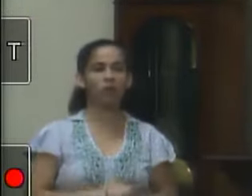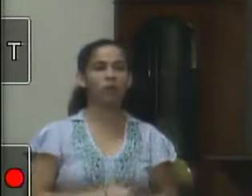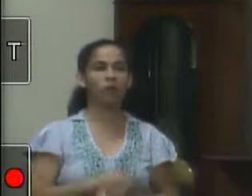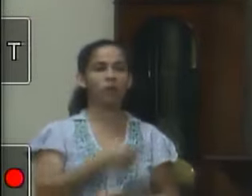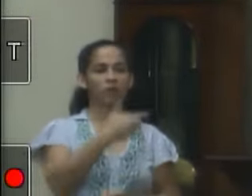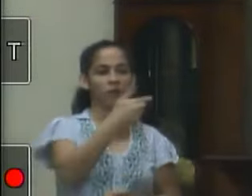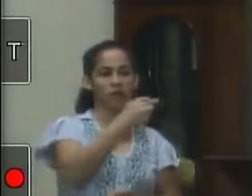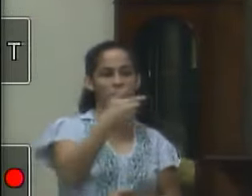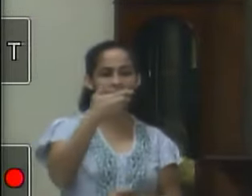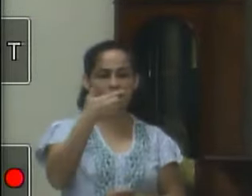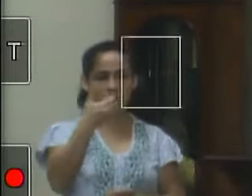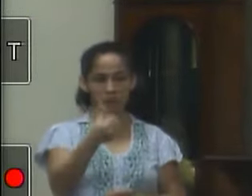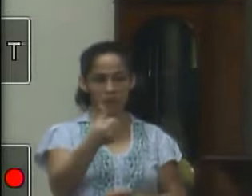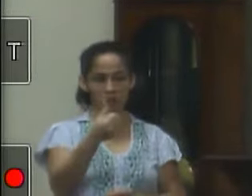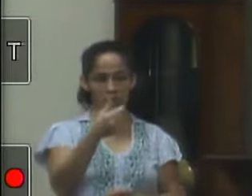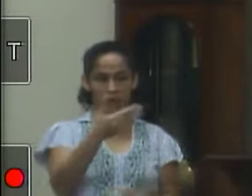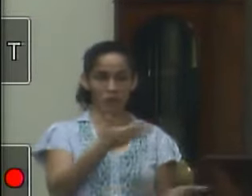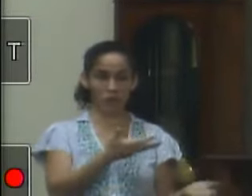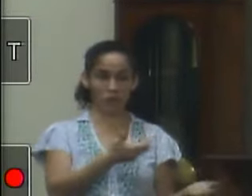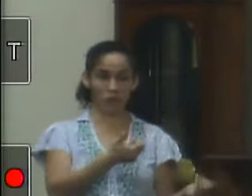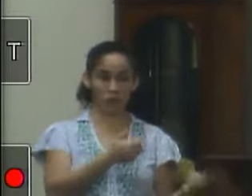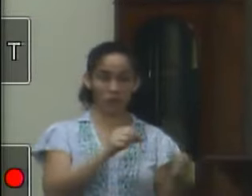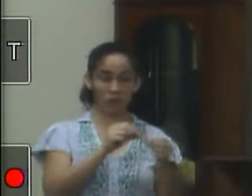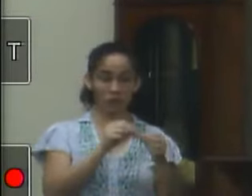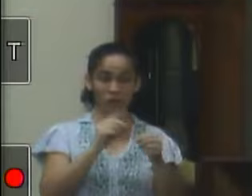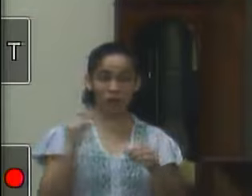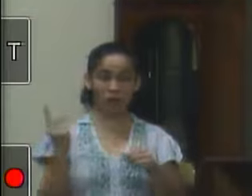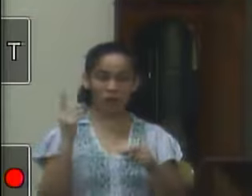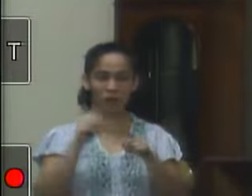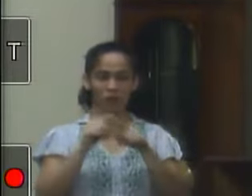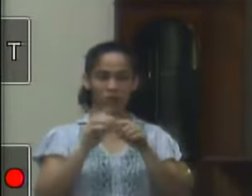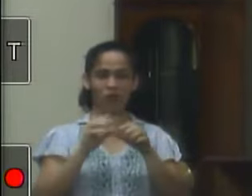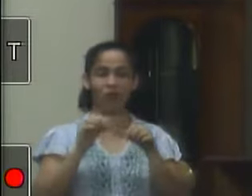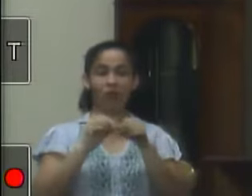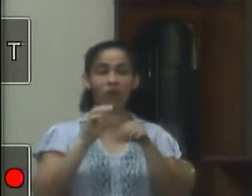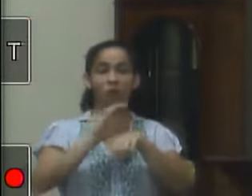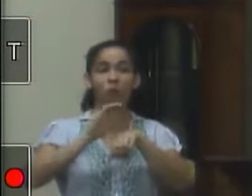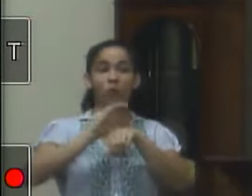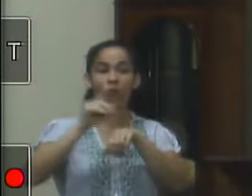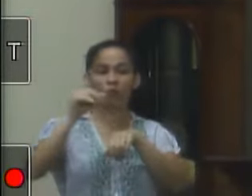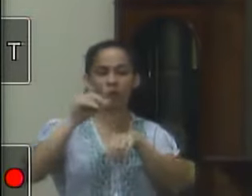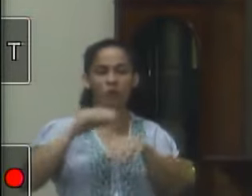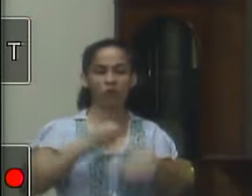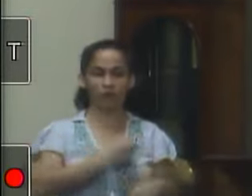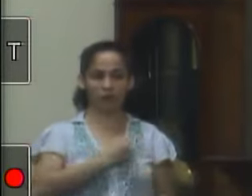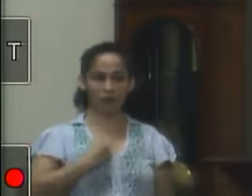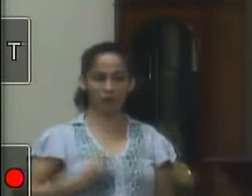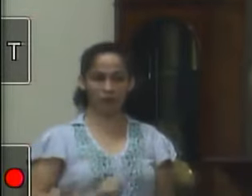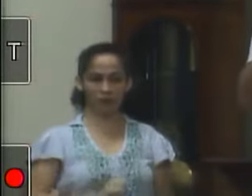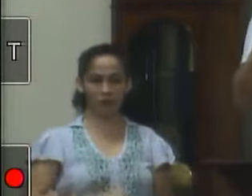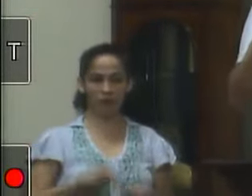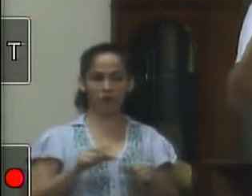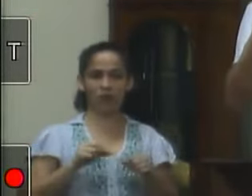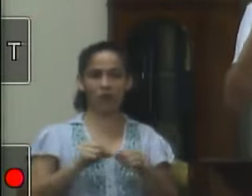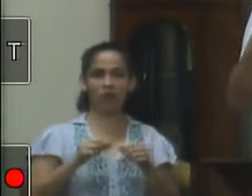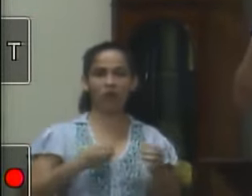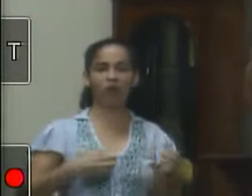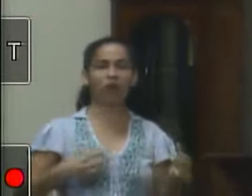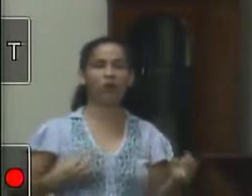76 jovens e adultos dentro do distrito. E a gratificante, e mais